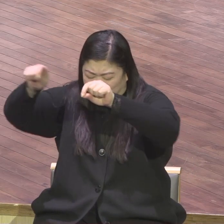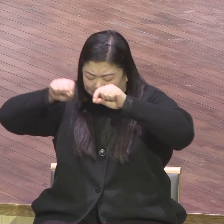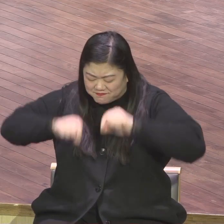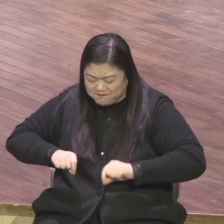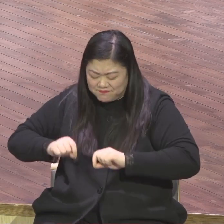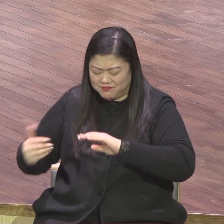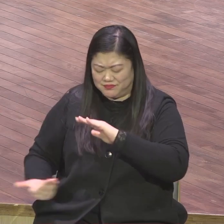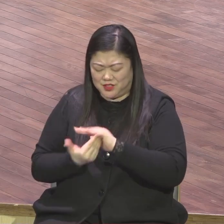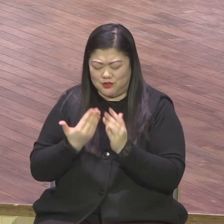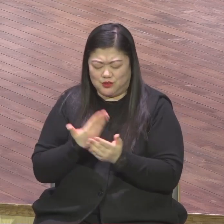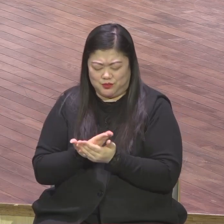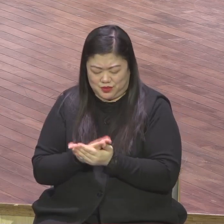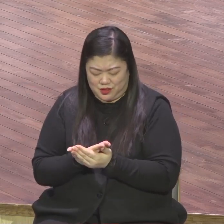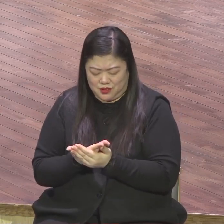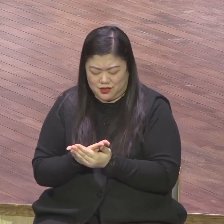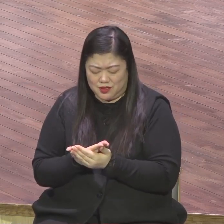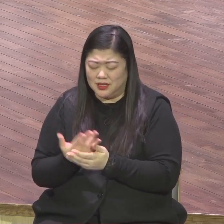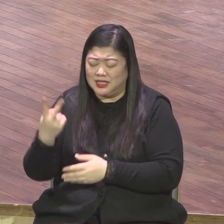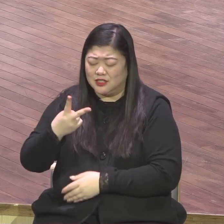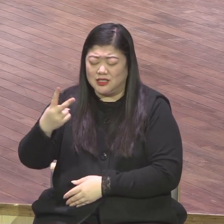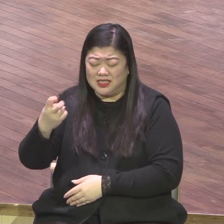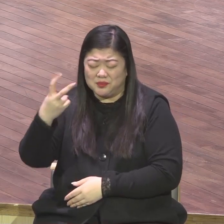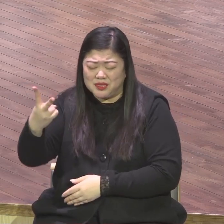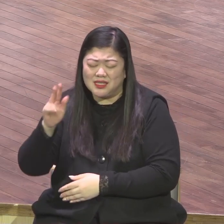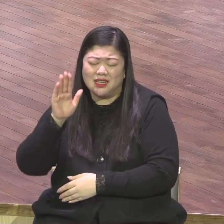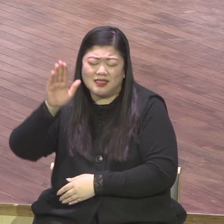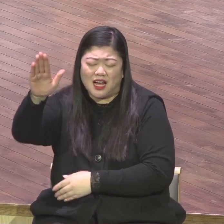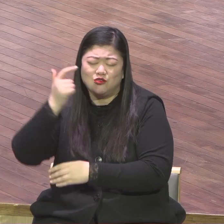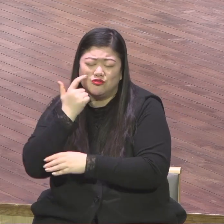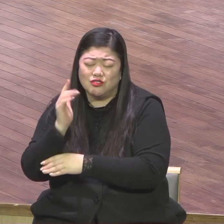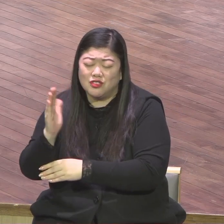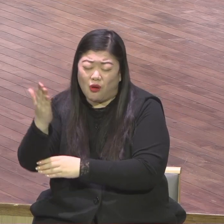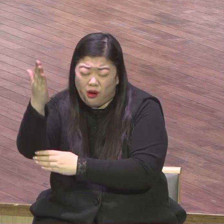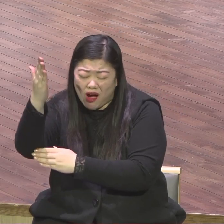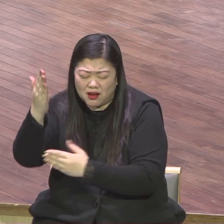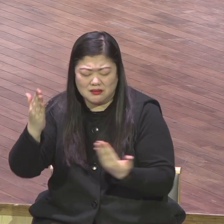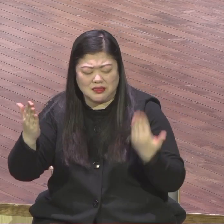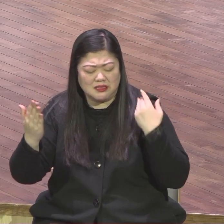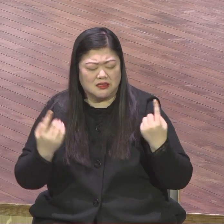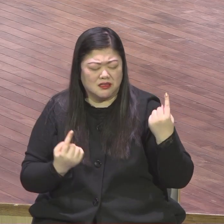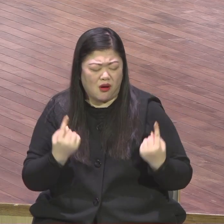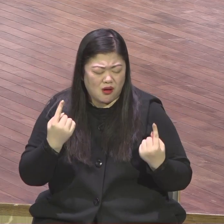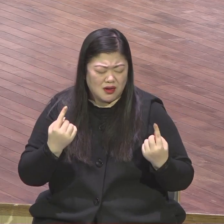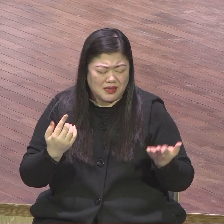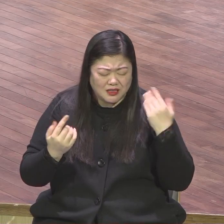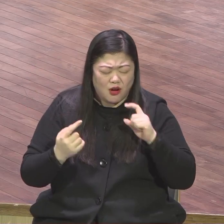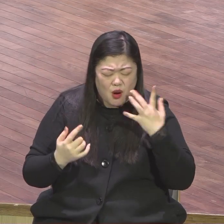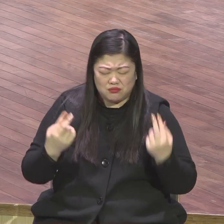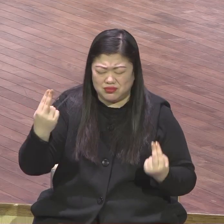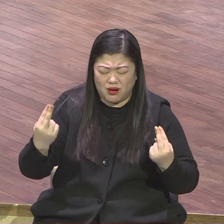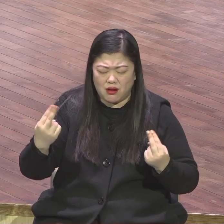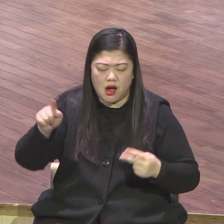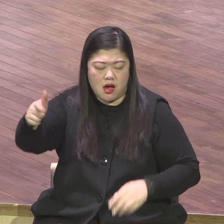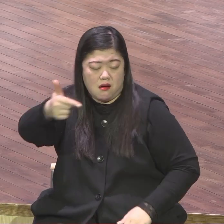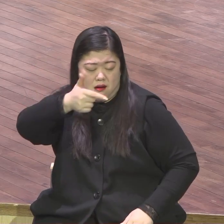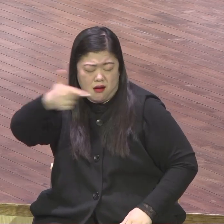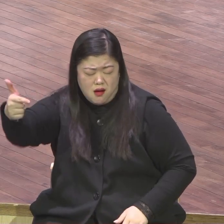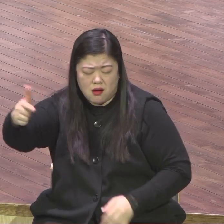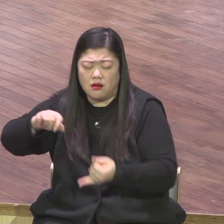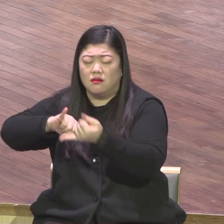나중 영광이 예전 영광보다 크리라고 약속하신 이 놀라운 응답이 이렇게 헌당으로 이어진 것처럼 이제 망국을